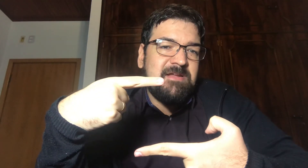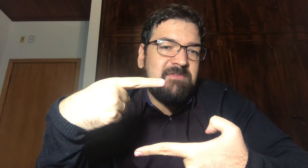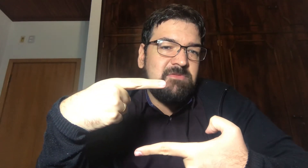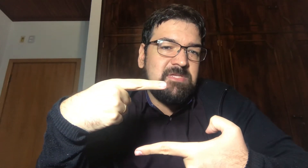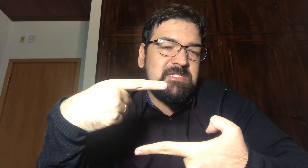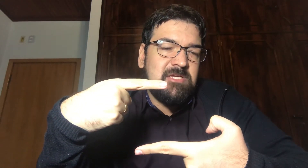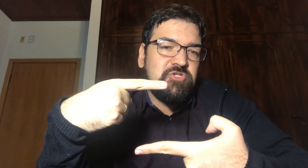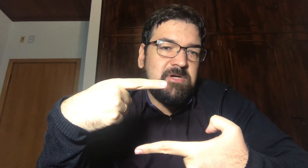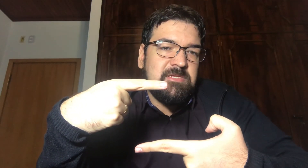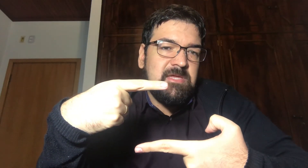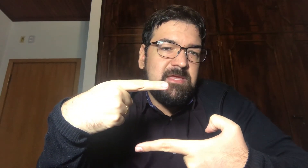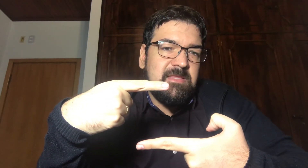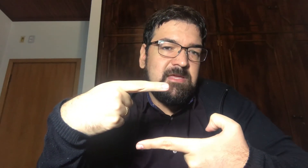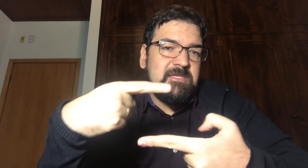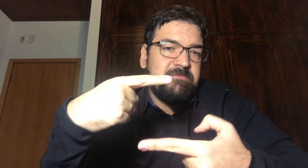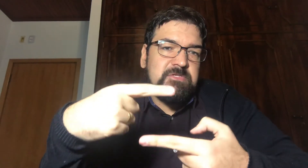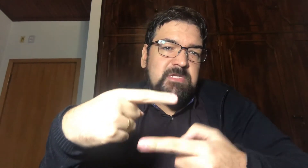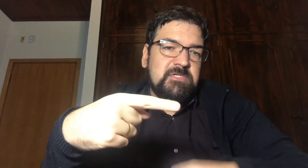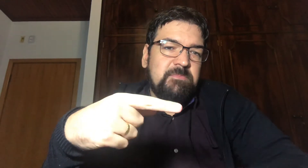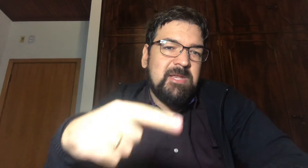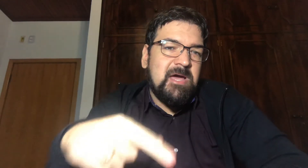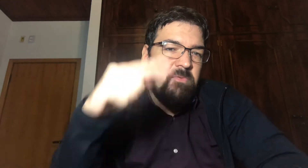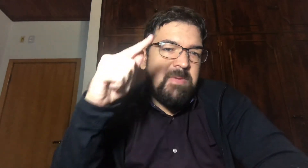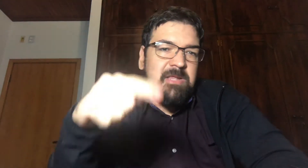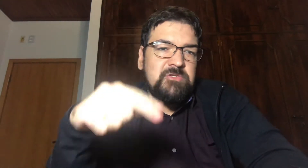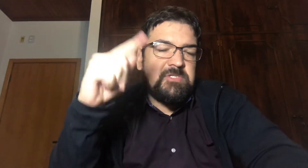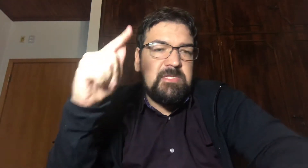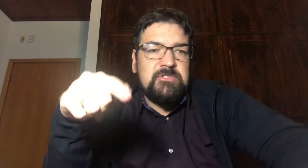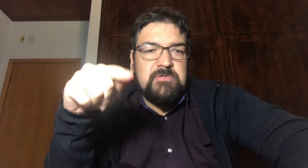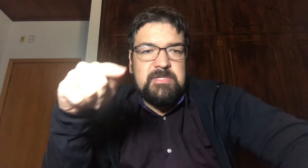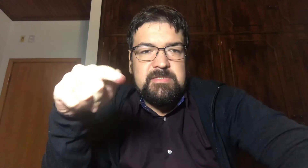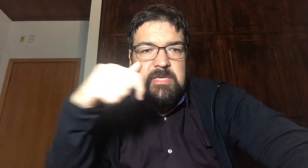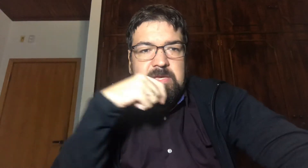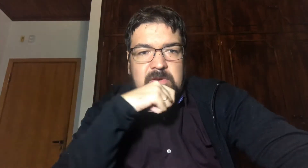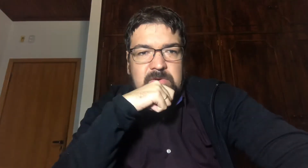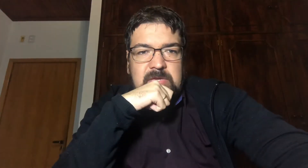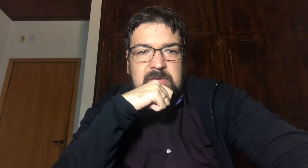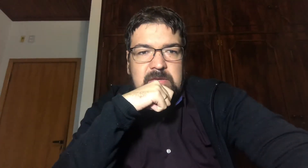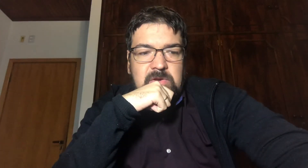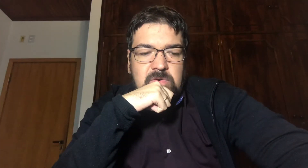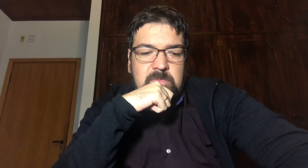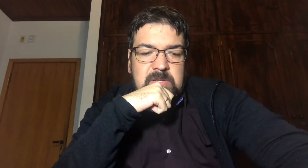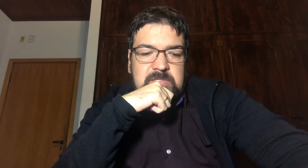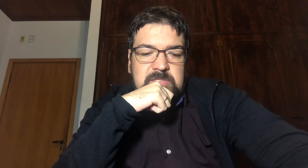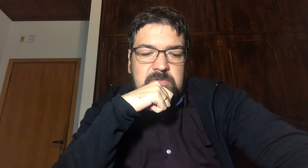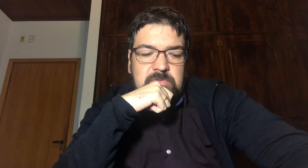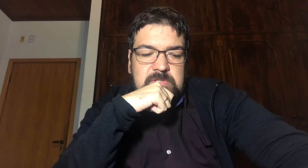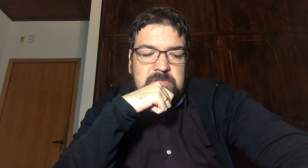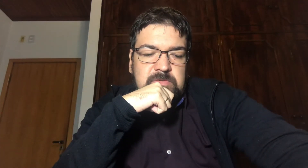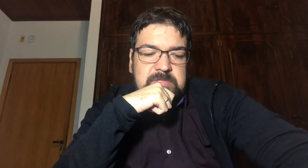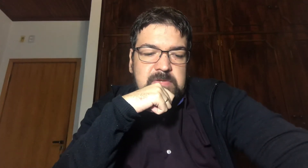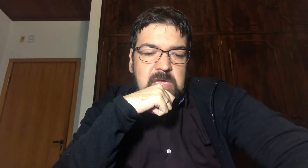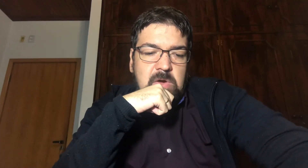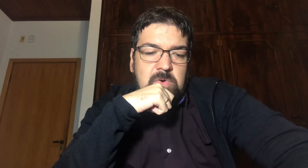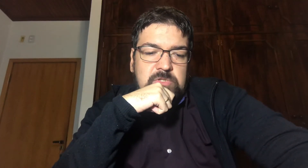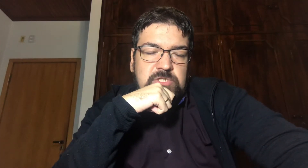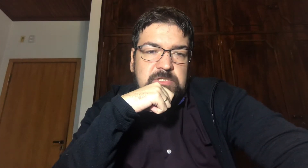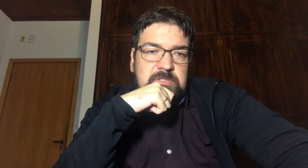travado nesse caixote Se você quiser operar, opera as oscilações Ok? Opera as oscilações Hoje a gente